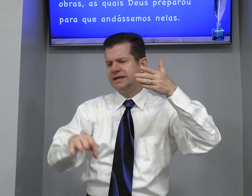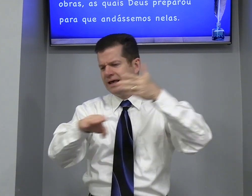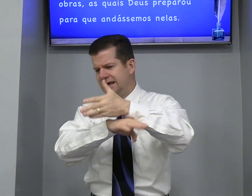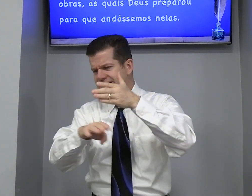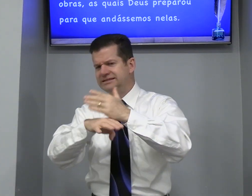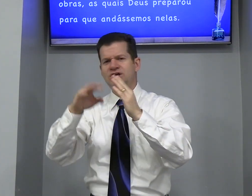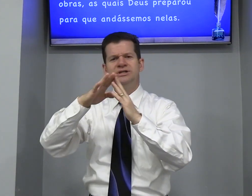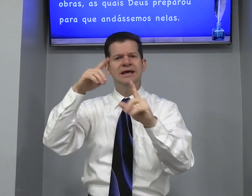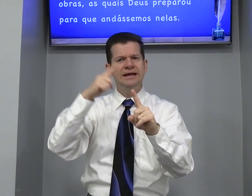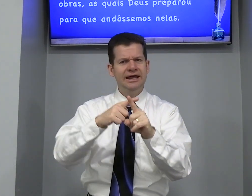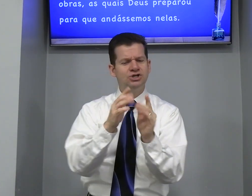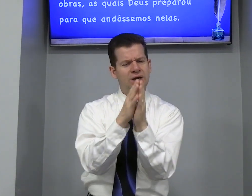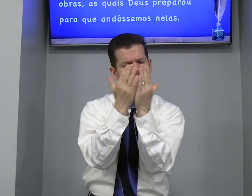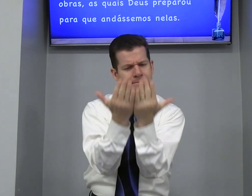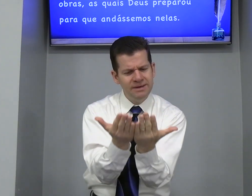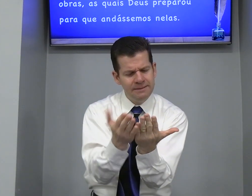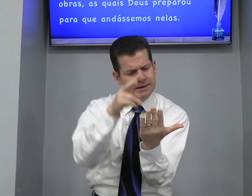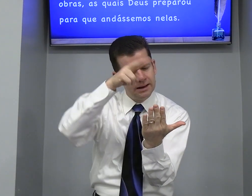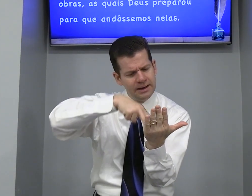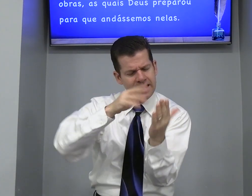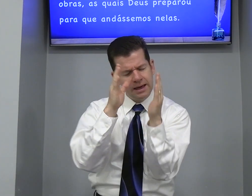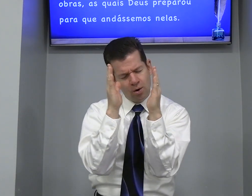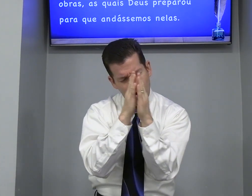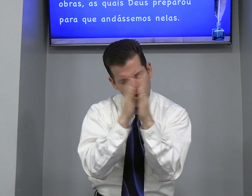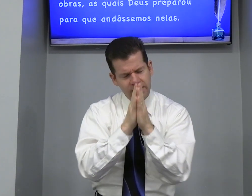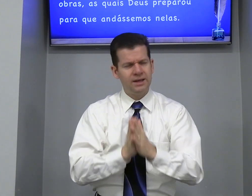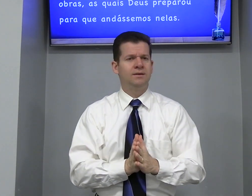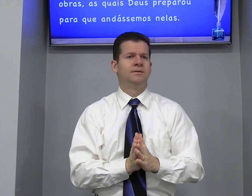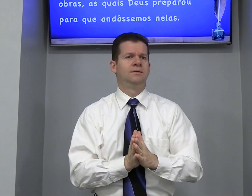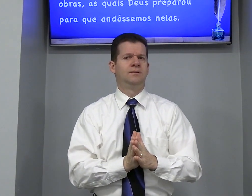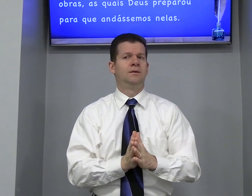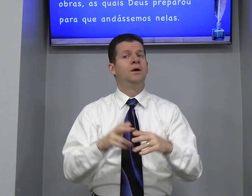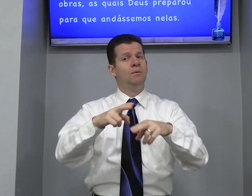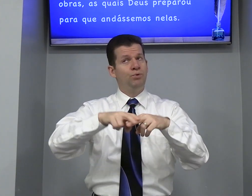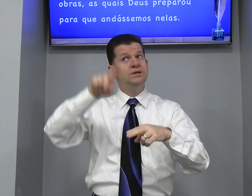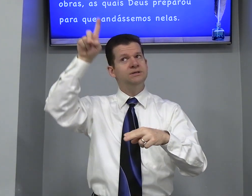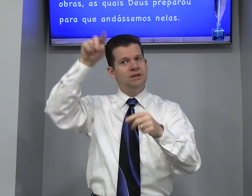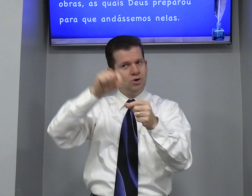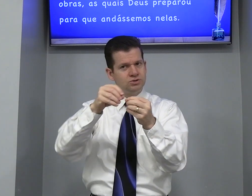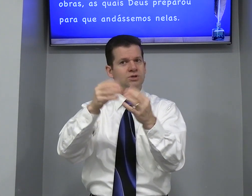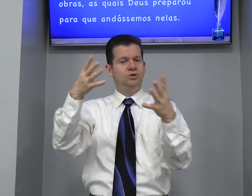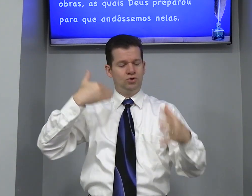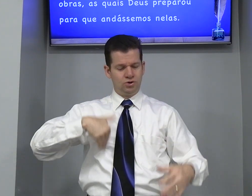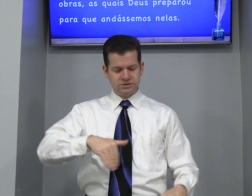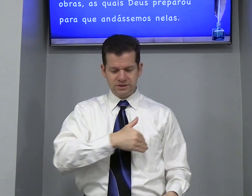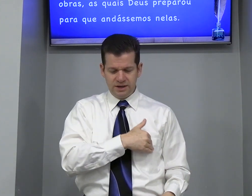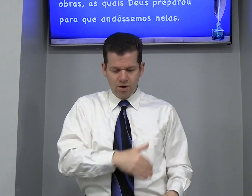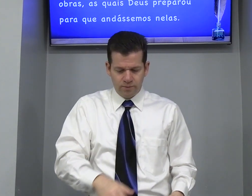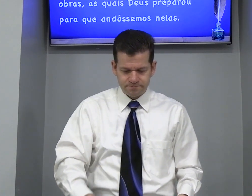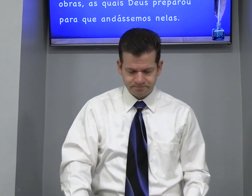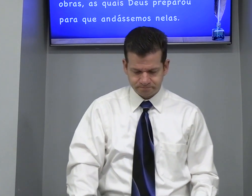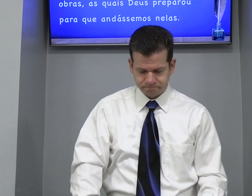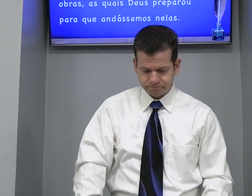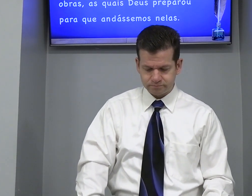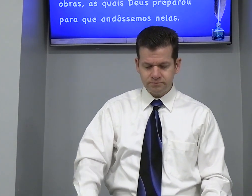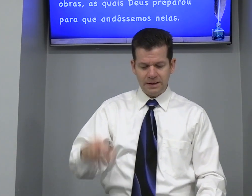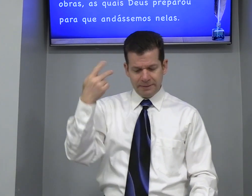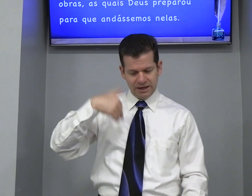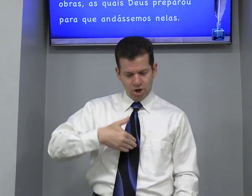E seja na igreja Bíblia Leia Ore Por isso que Deus Nos criou Para que